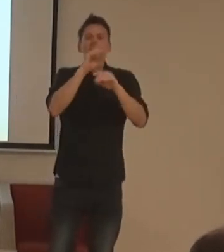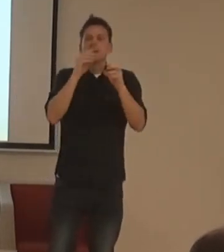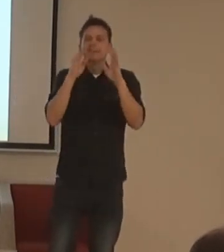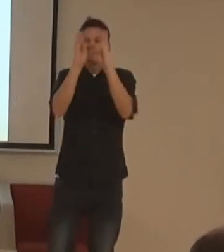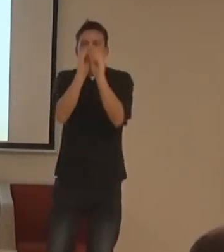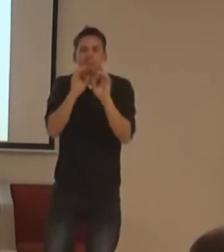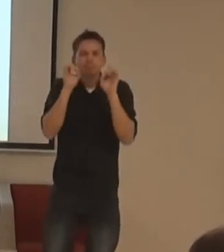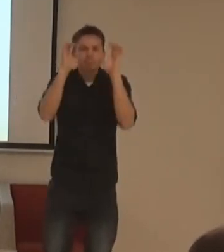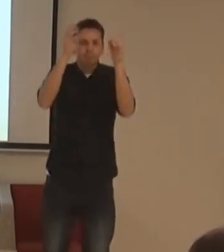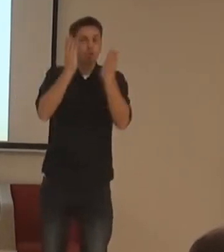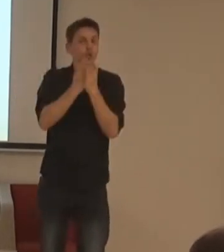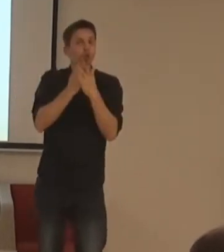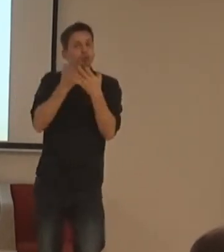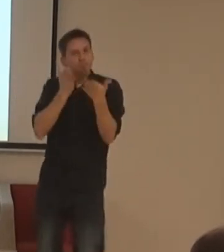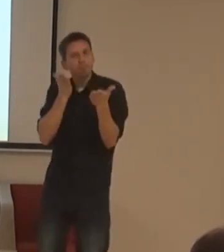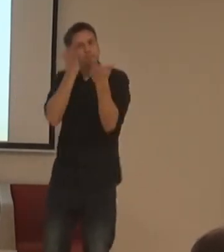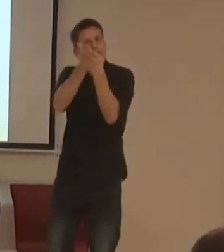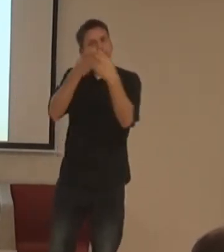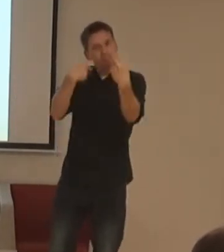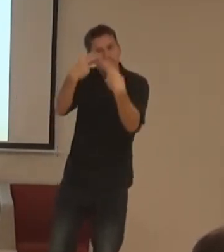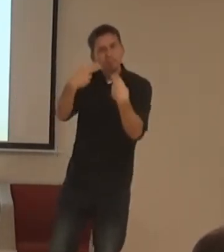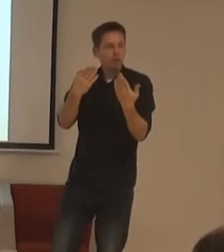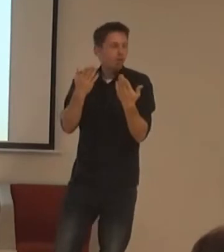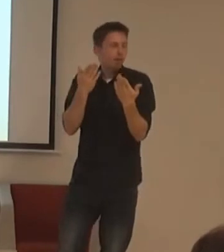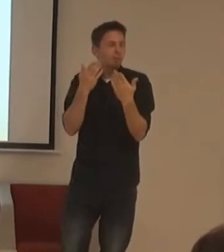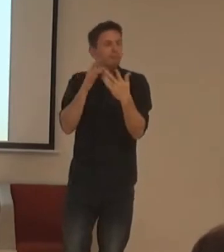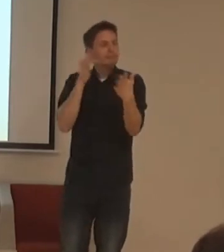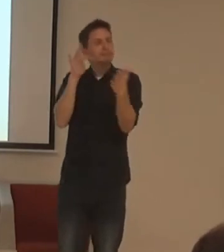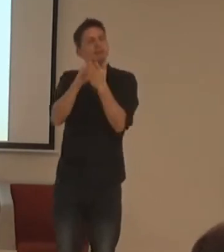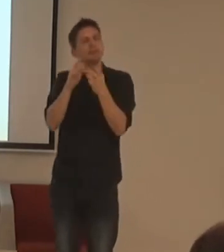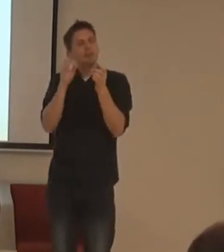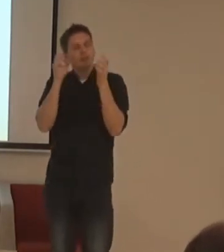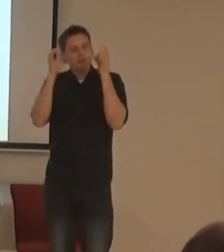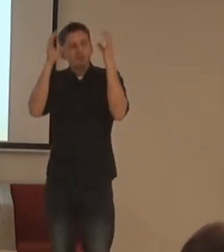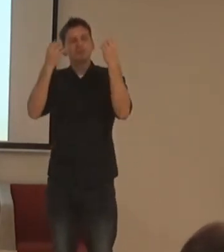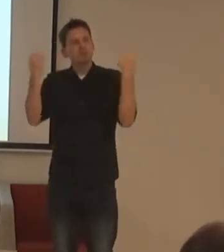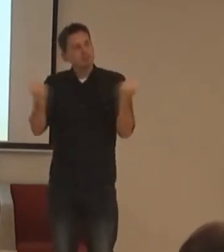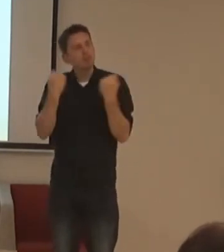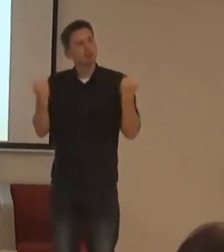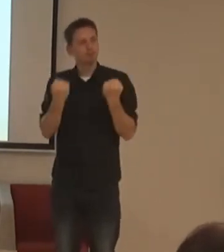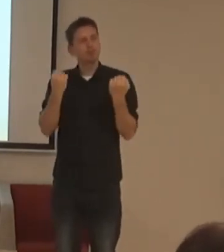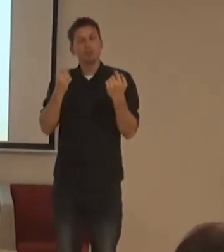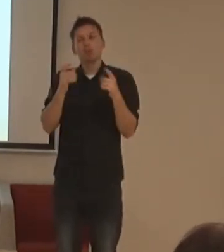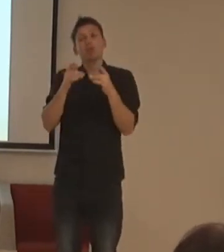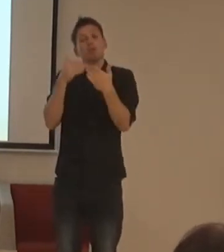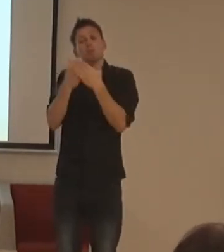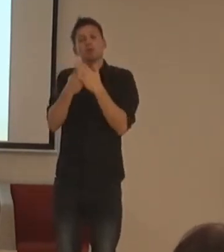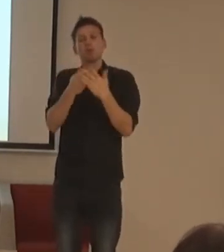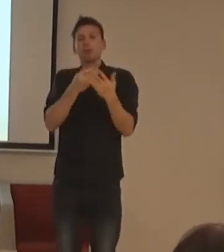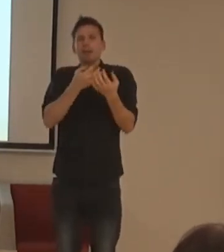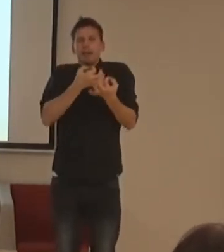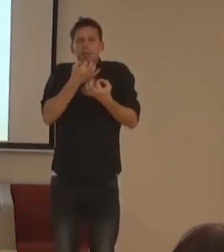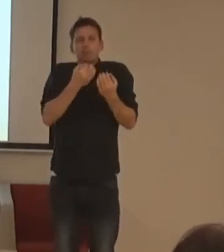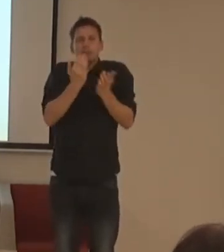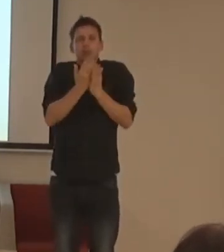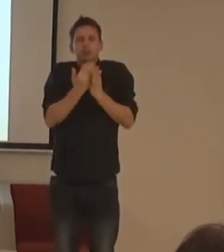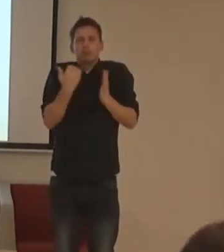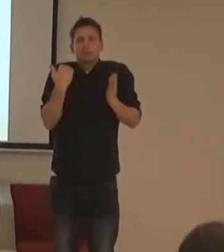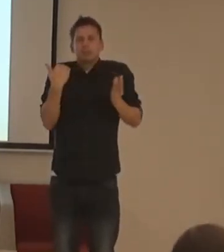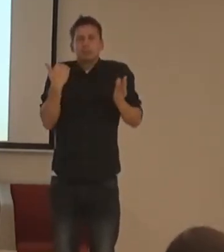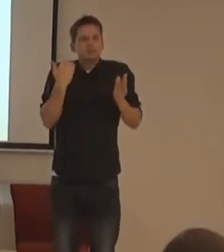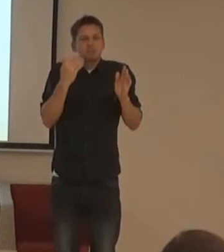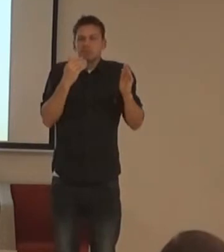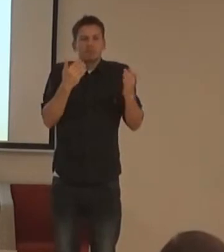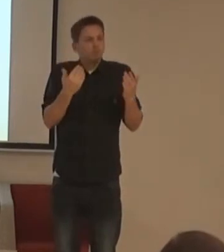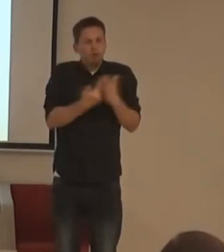byl by ještě, to tady sem patří, byl by kreativní. To je vlastně jakoby naše řešení toho, jak se vyrovnat tomu zastarávání těch informací a jejich